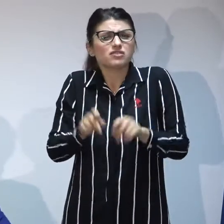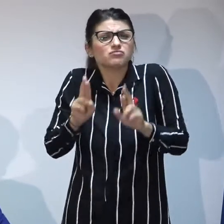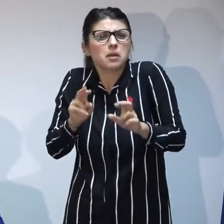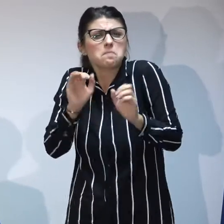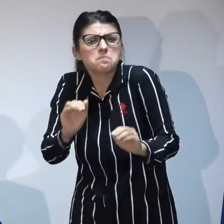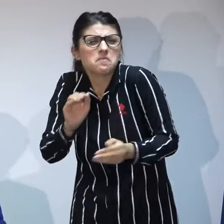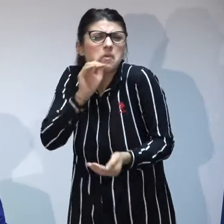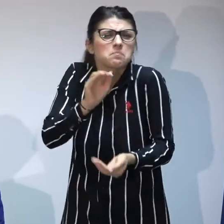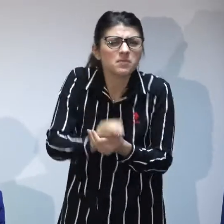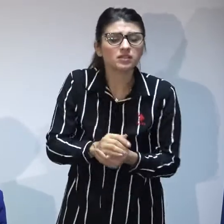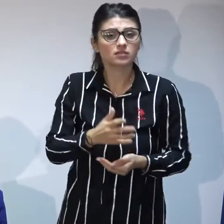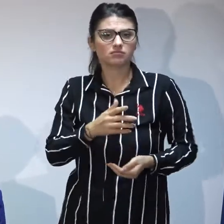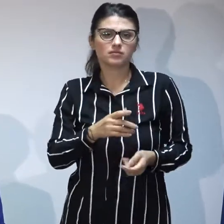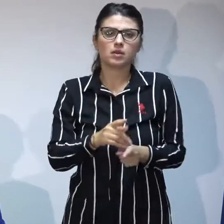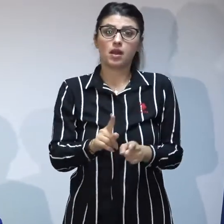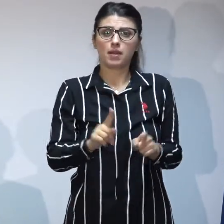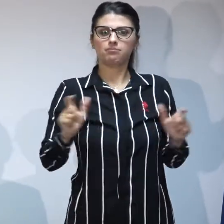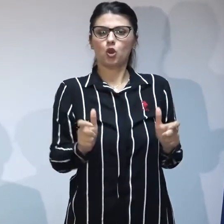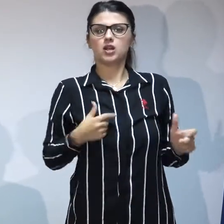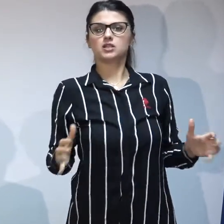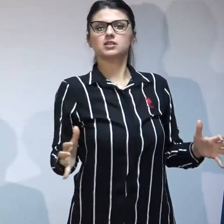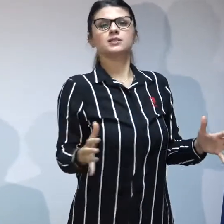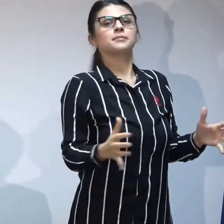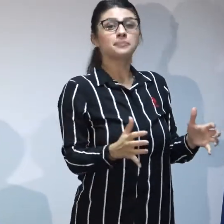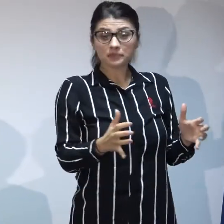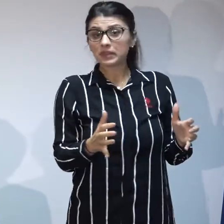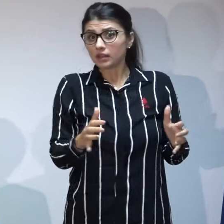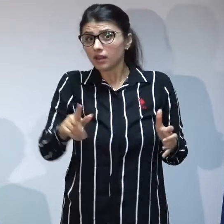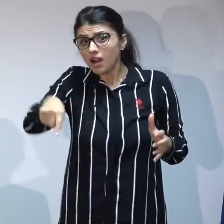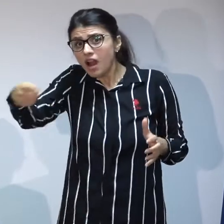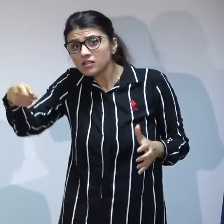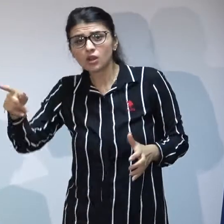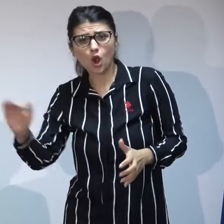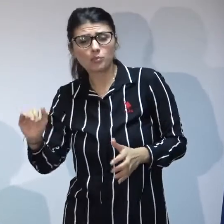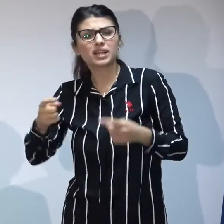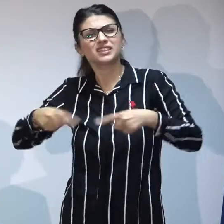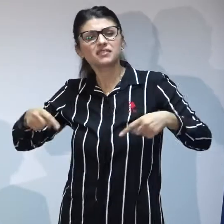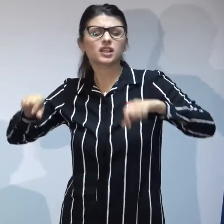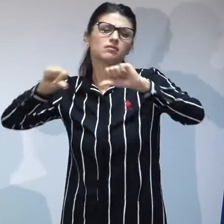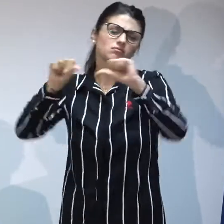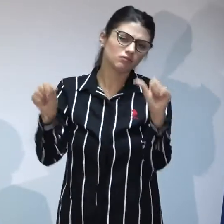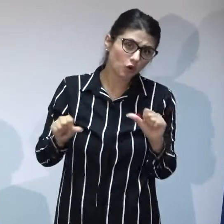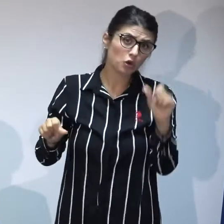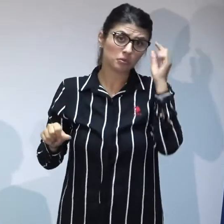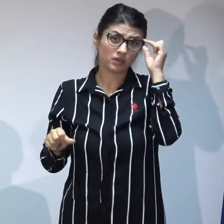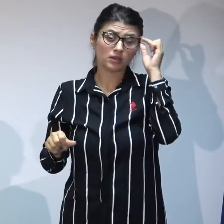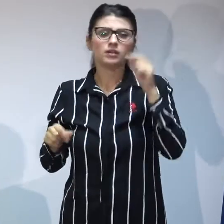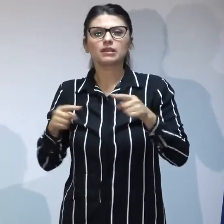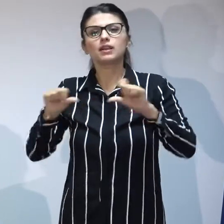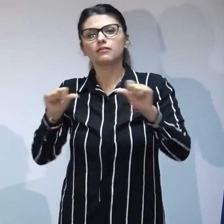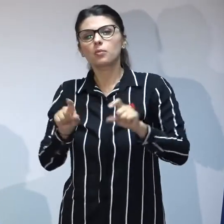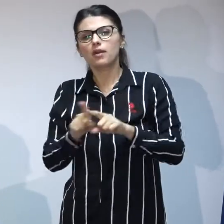ținându-i cumva pe ceilalți copii sub diferite forme în